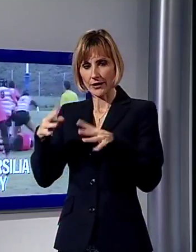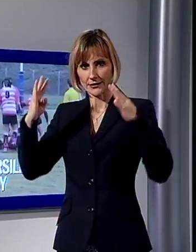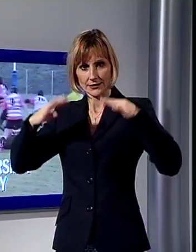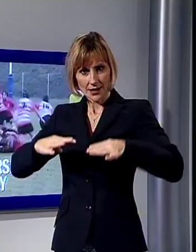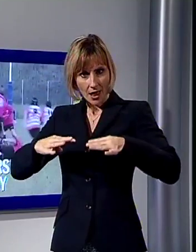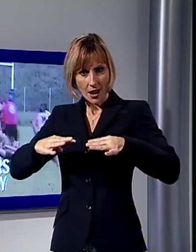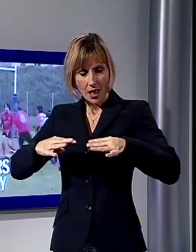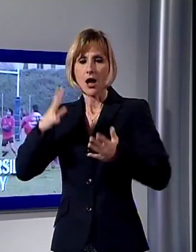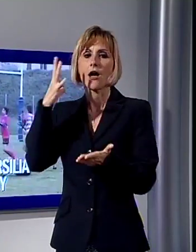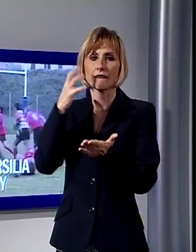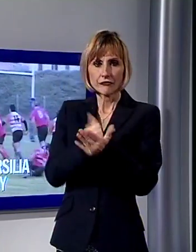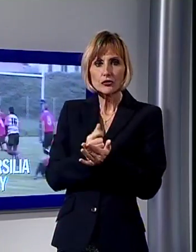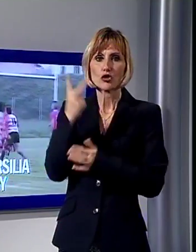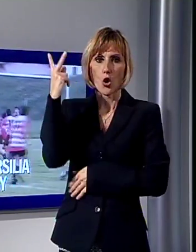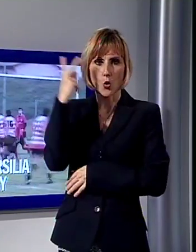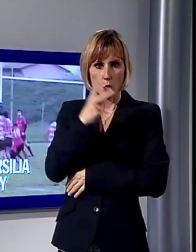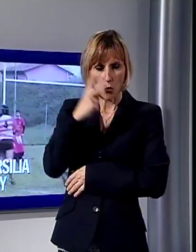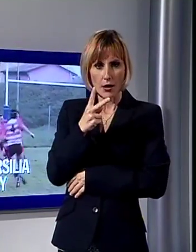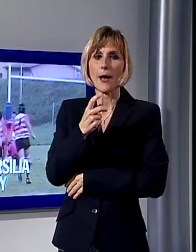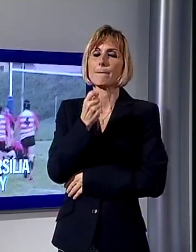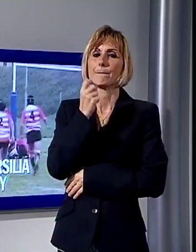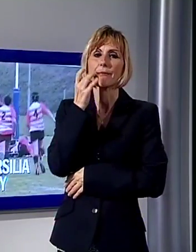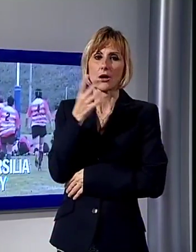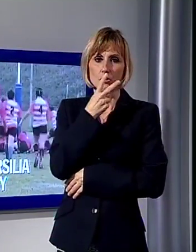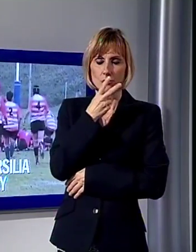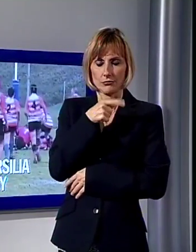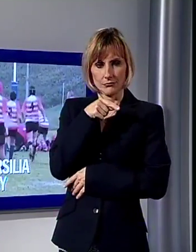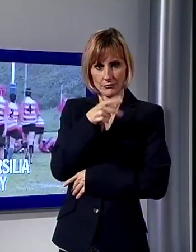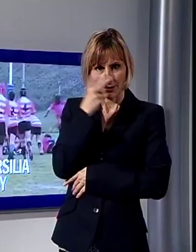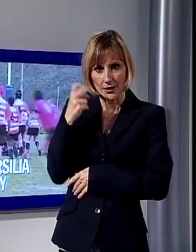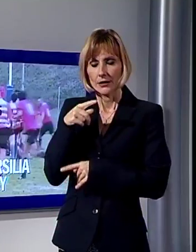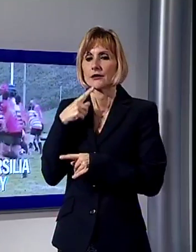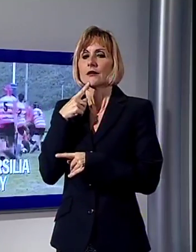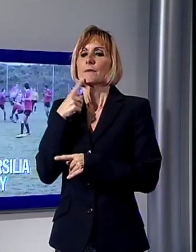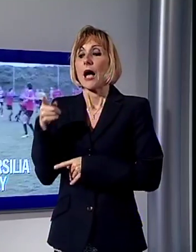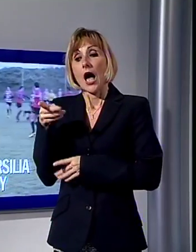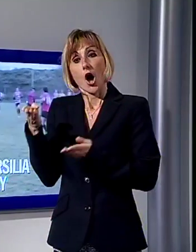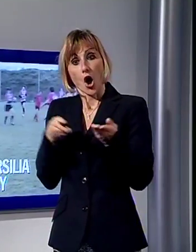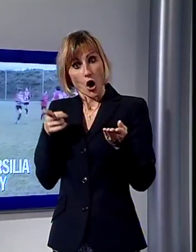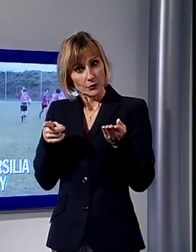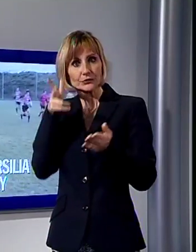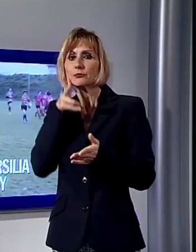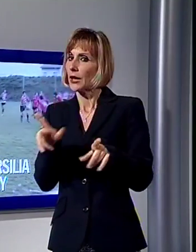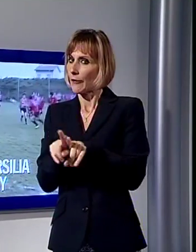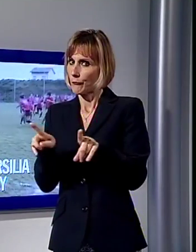rossoneri rucchesi e bianco arancio versiliesi, la spuntano i padroni di casa, ma gli ospiti non hanno demeritato.